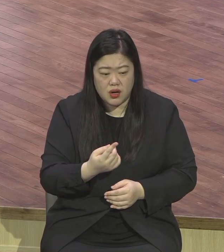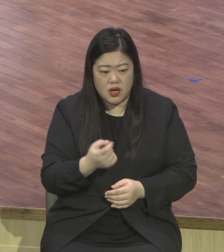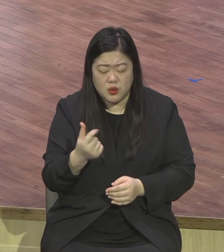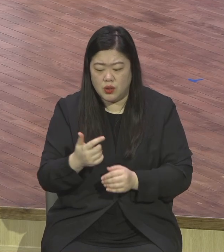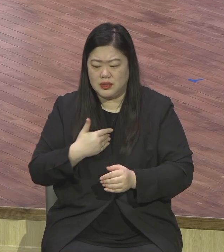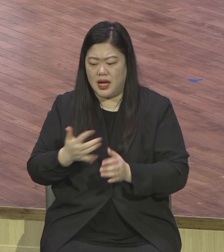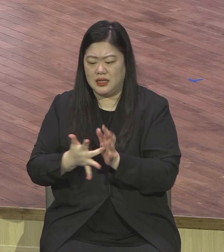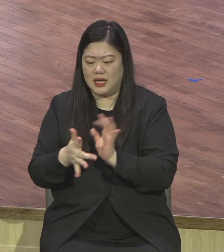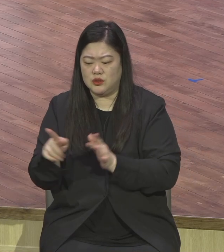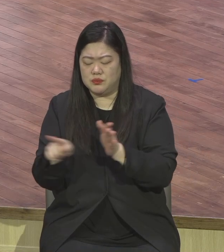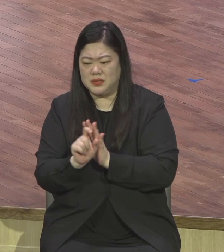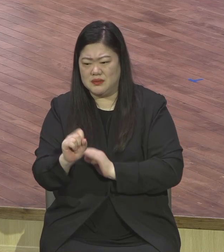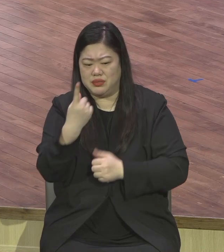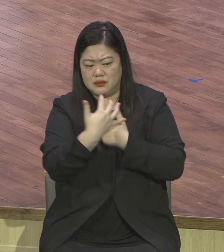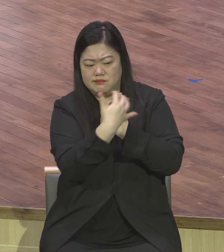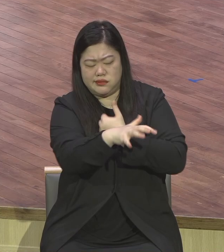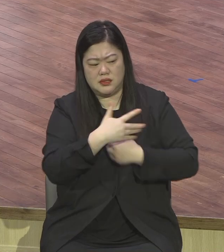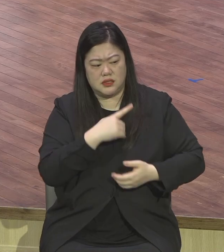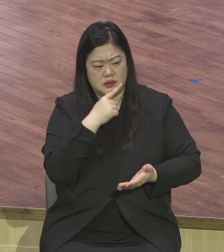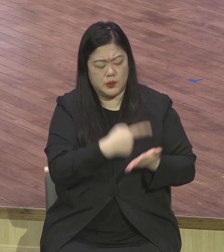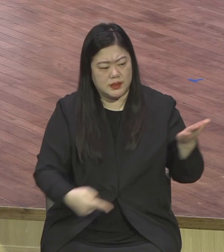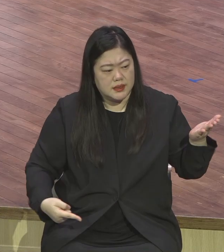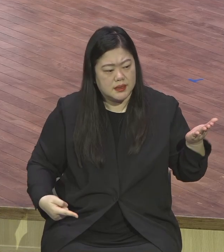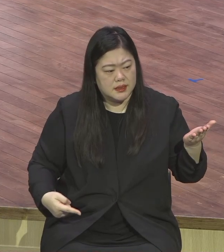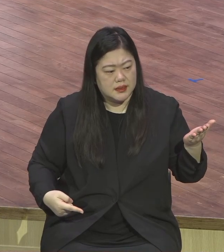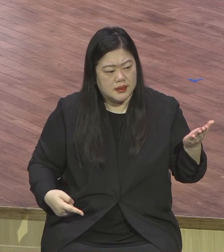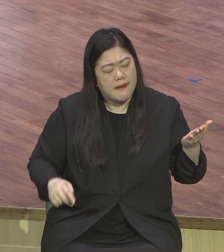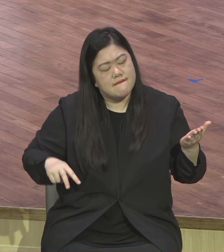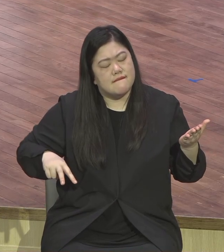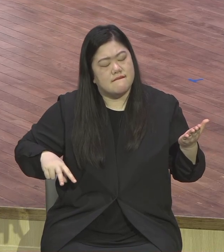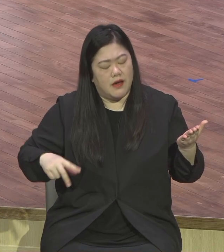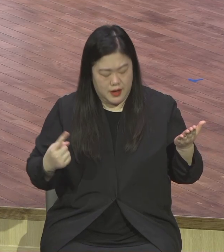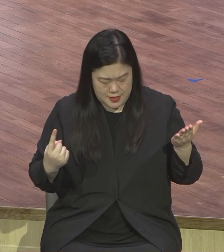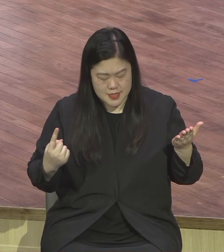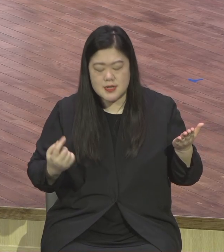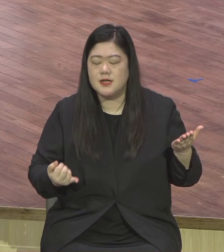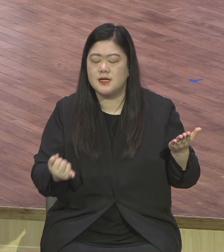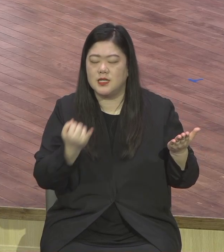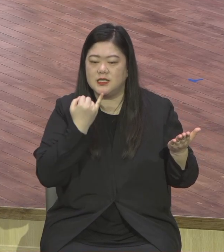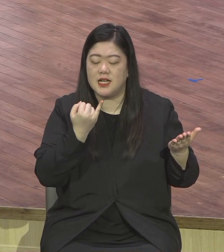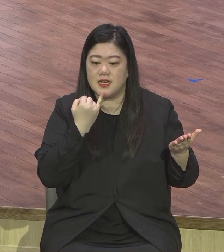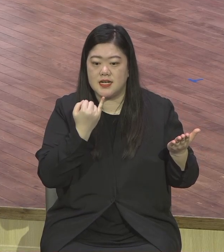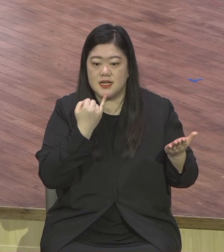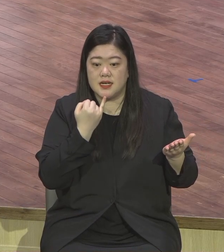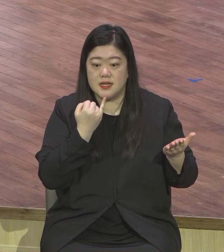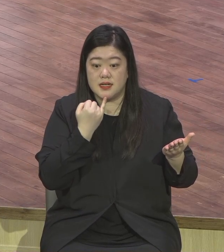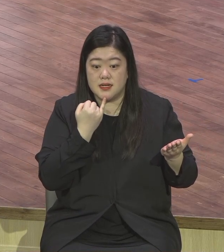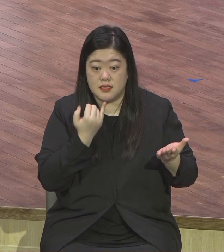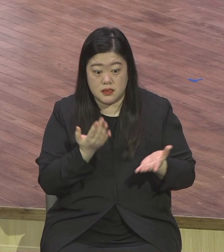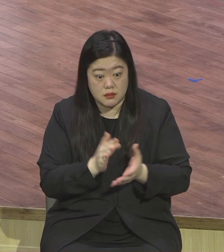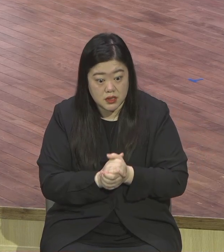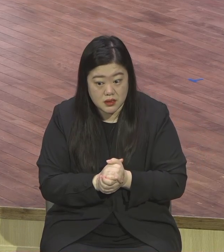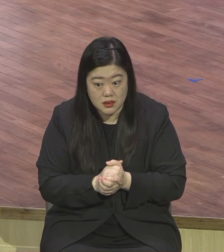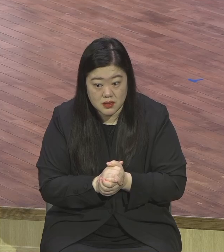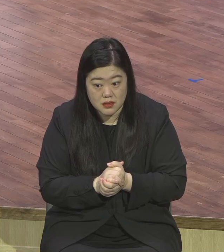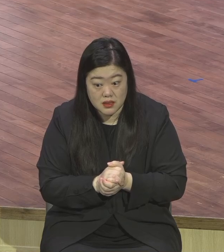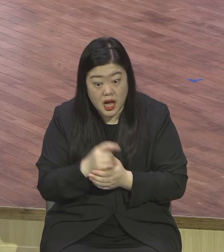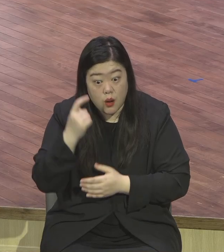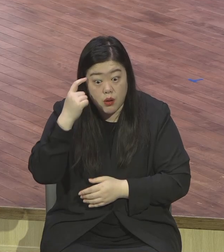어떤 상황에서 다 읽을 수 있는 것 복음의 능력이요. 영생 얻은 자가 가진 힘이라고요.